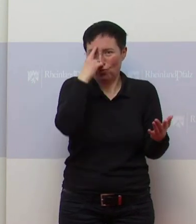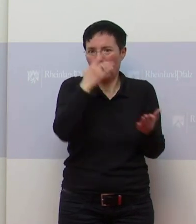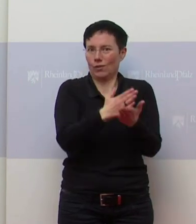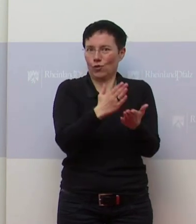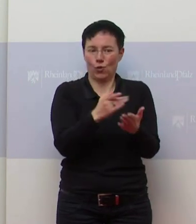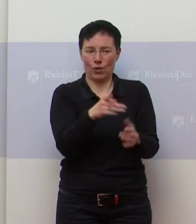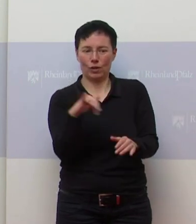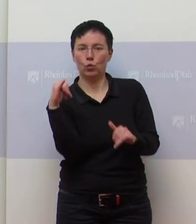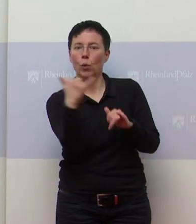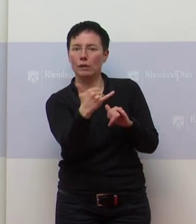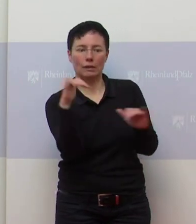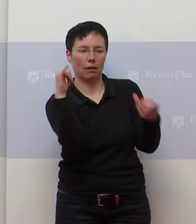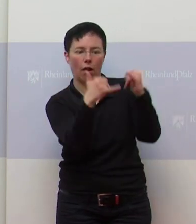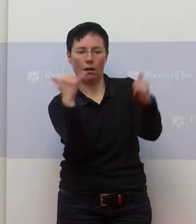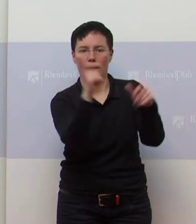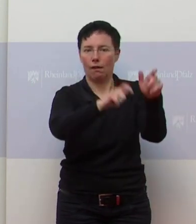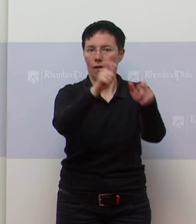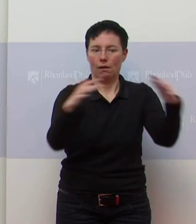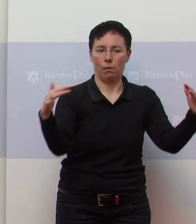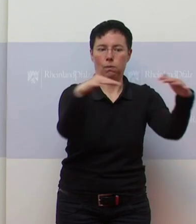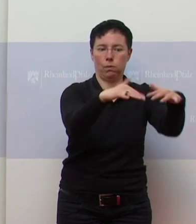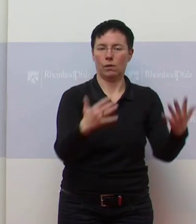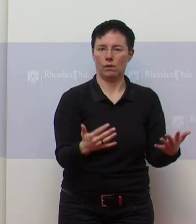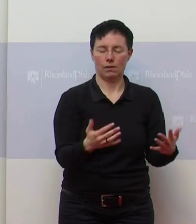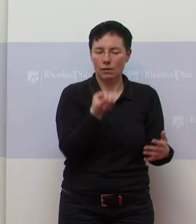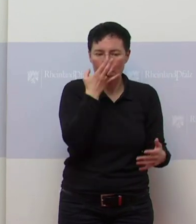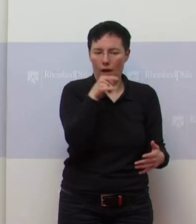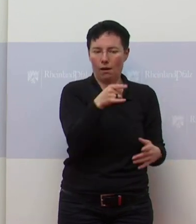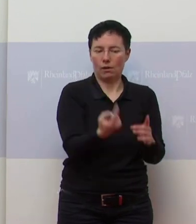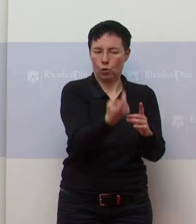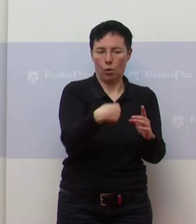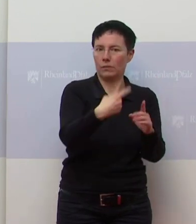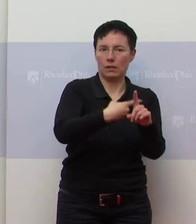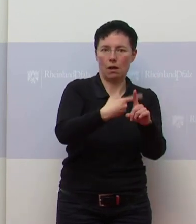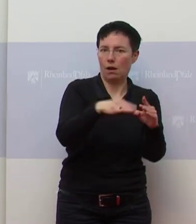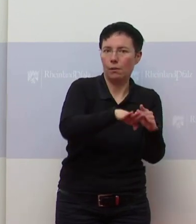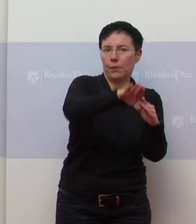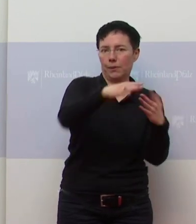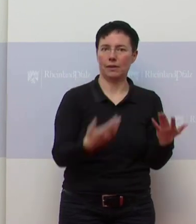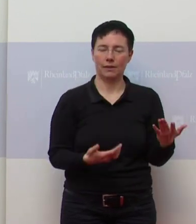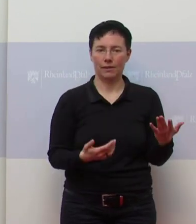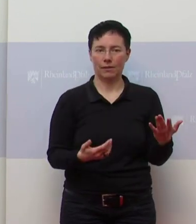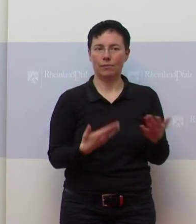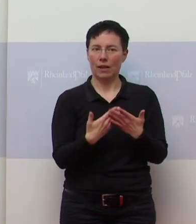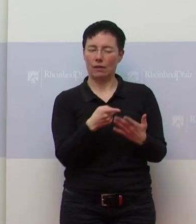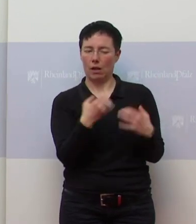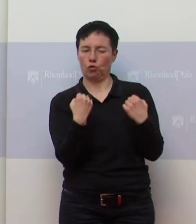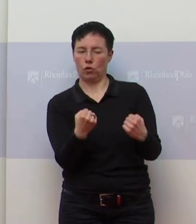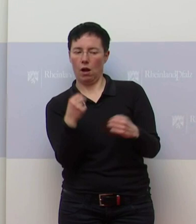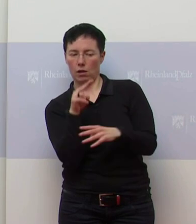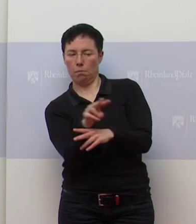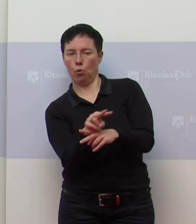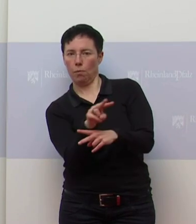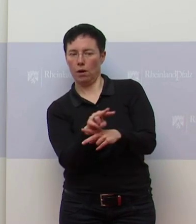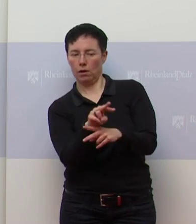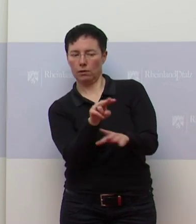Touristen dahin reisen, dass sich das nicht eben auch zeigen würde an Inzidenzen. Also das wird ganz stark im Auge behalten. Und